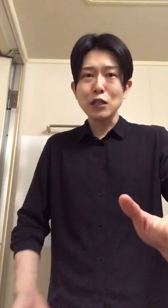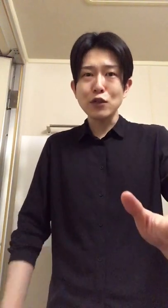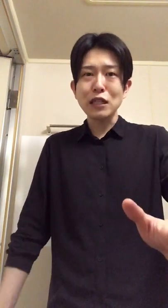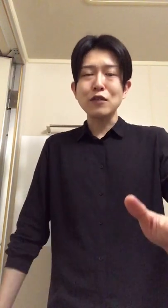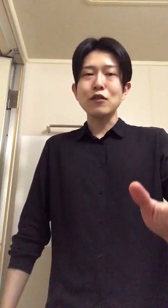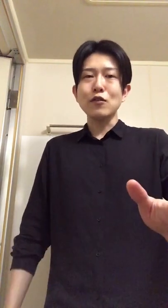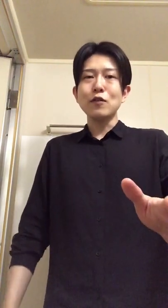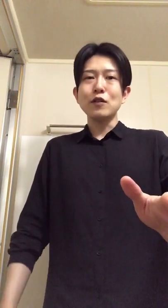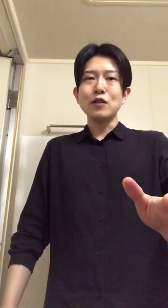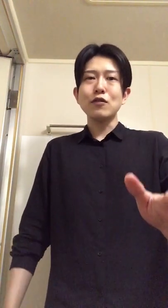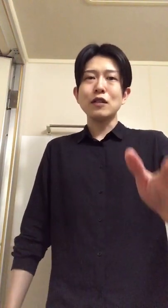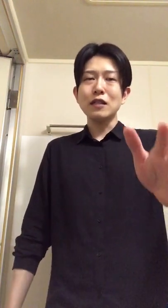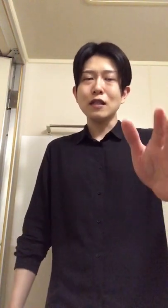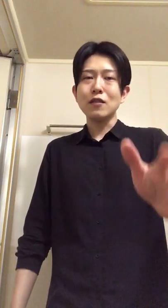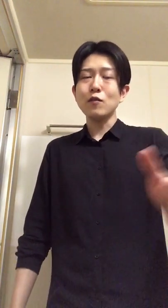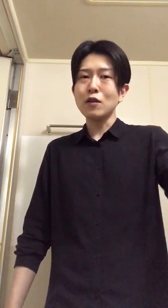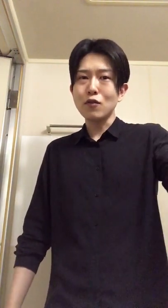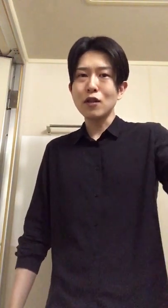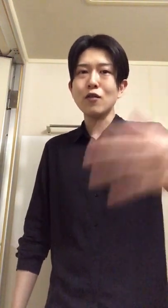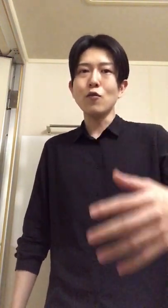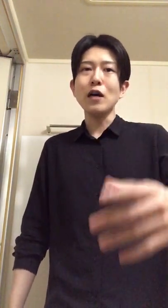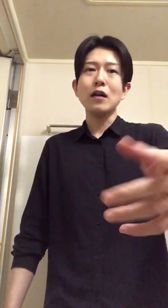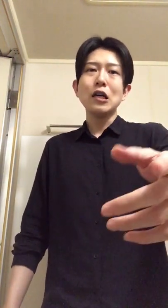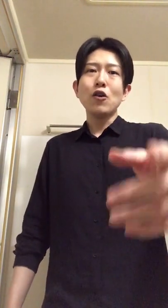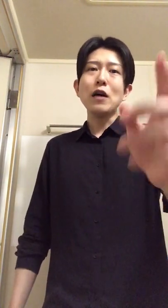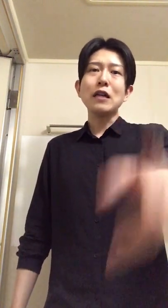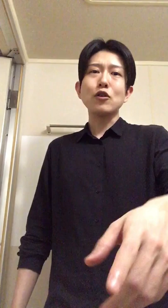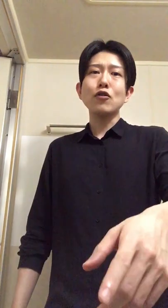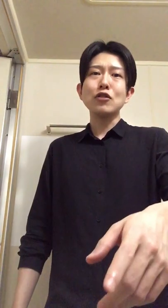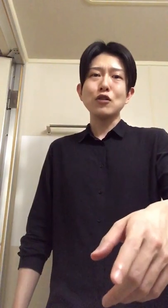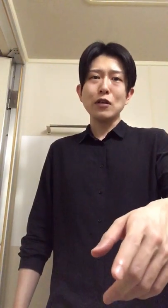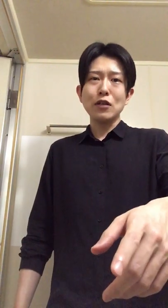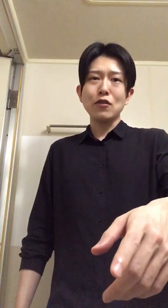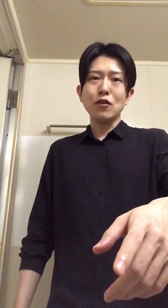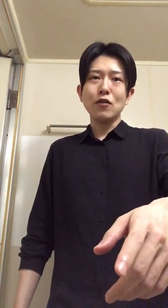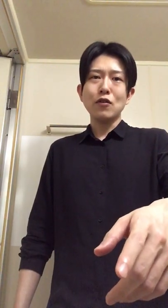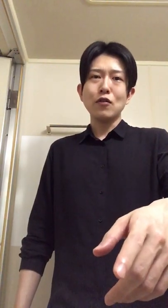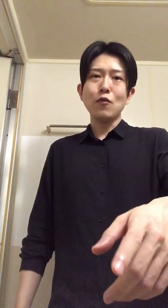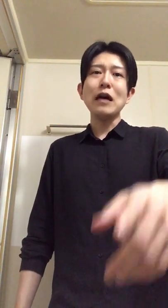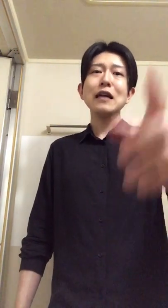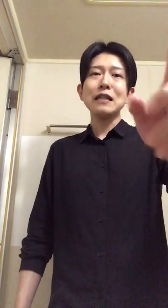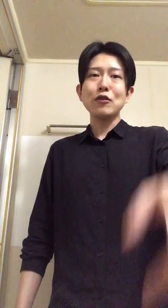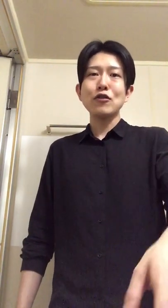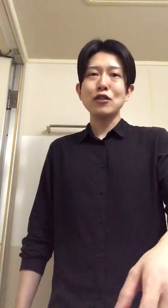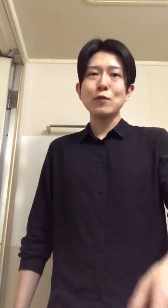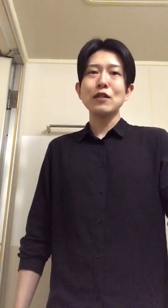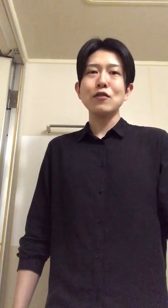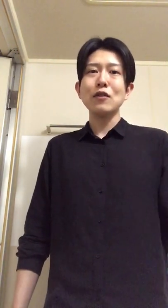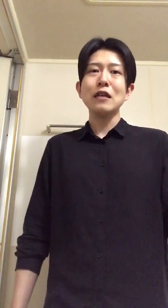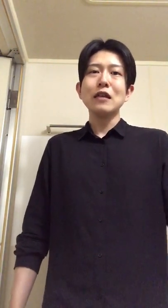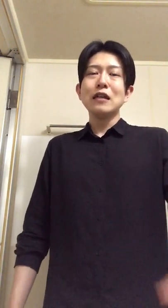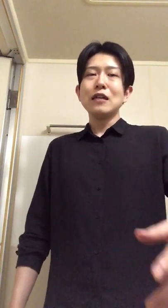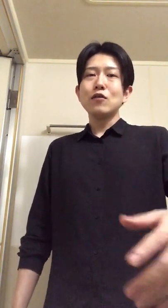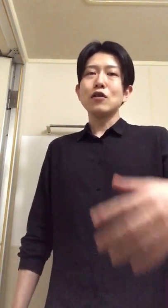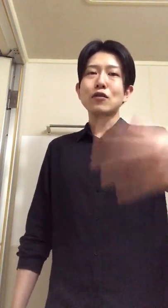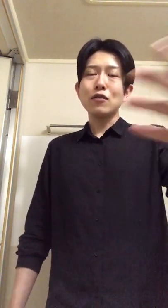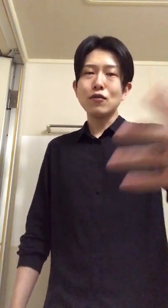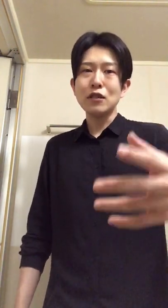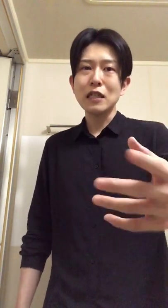一人やってるけど一人やってるのはこれからもお前らお前らに協力してもらうけどお前らに協力してもらうけど俺はそう一人でこういう風にや